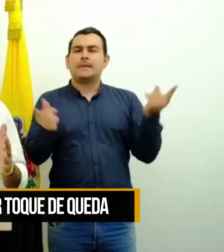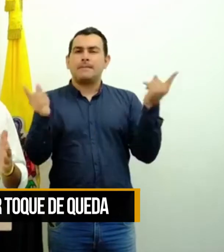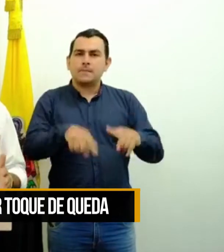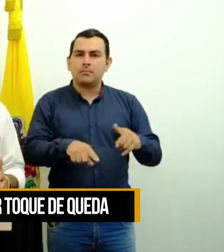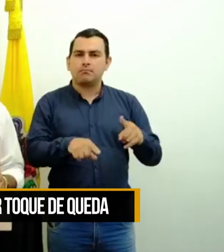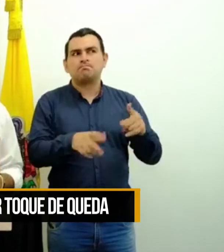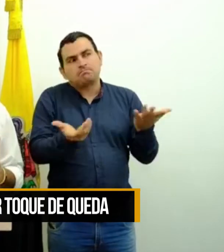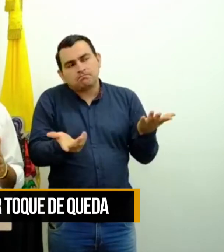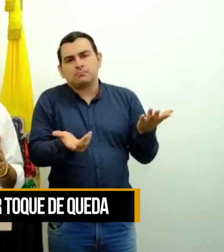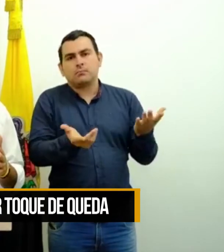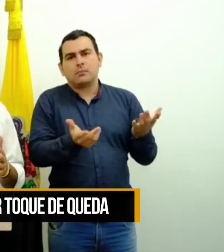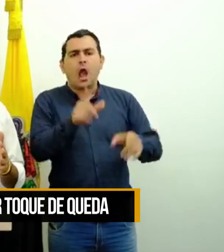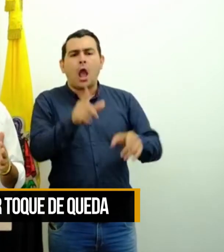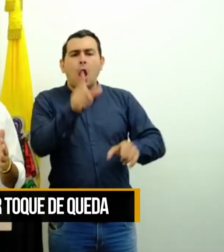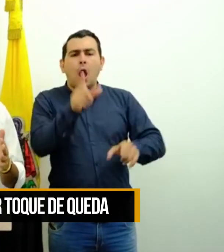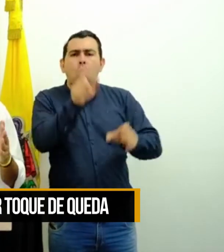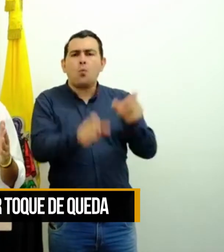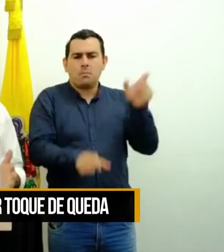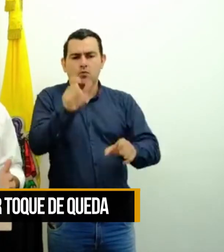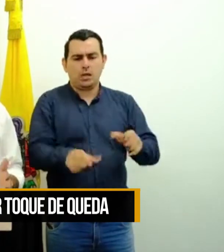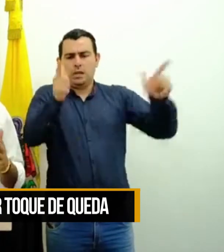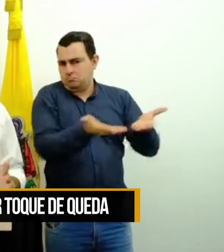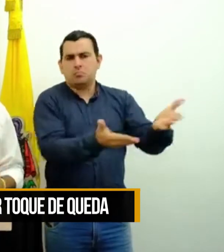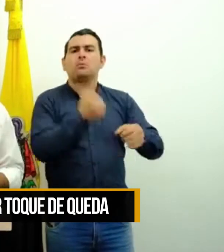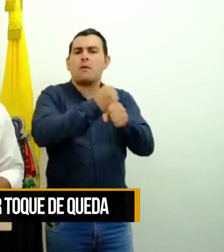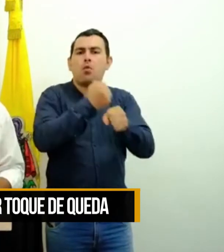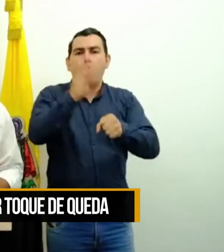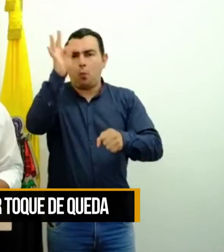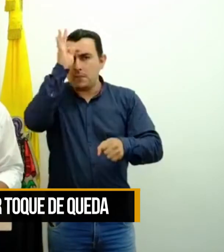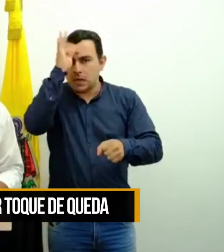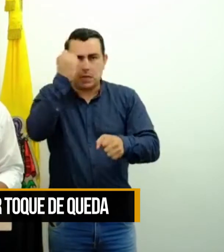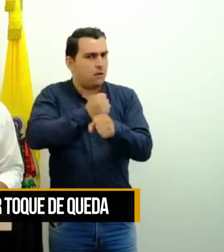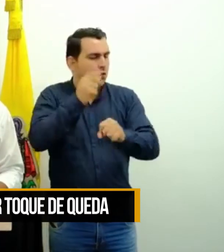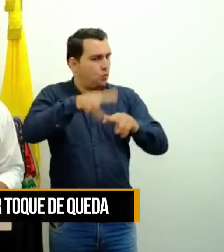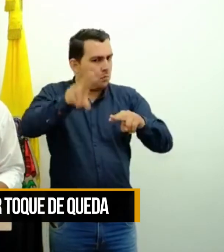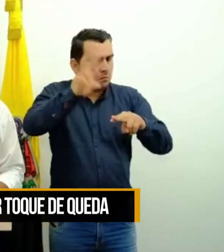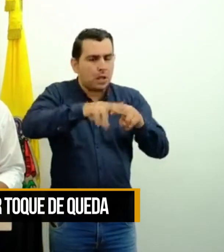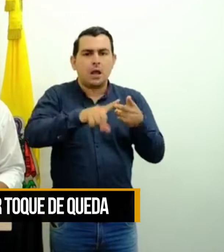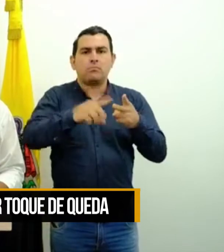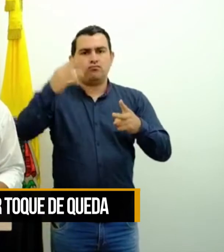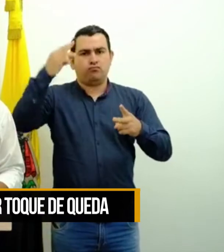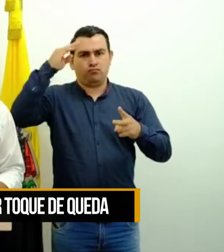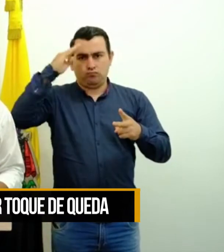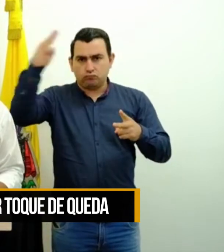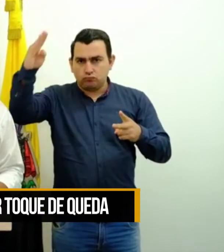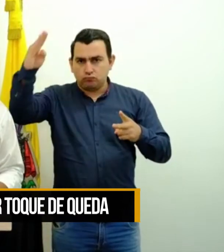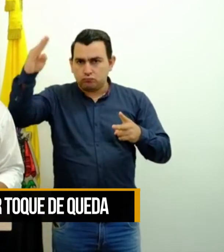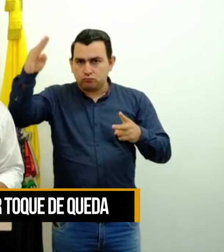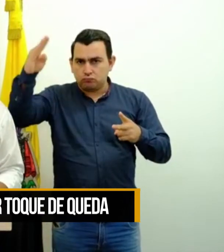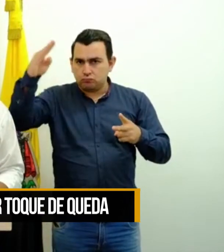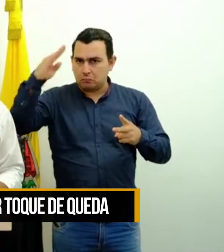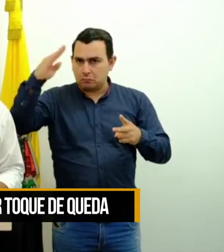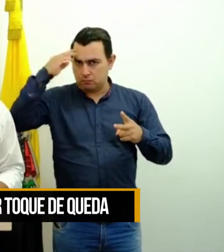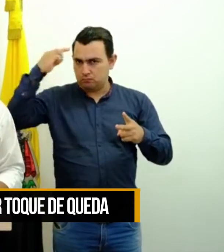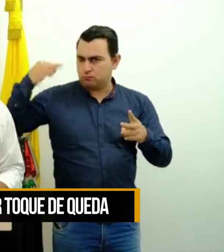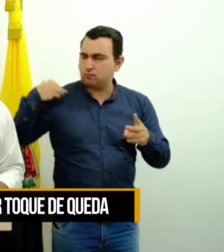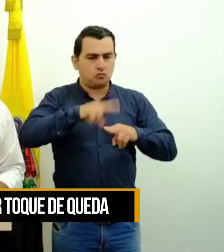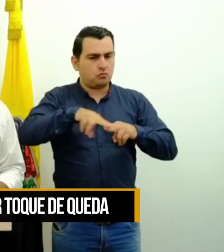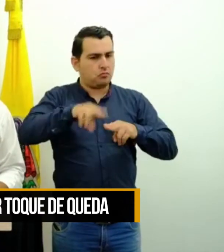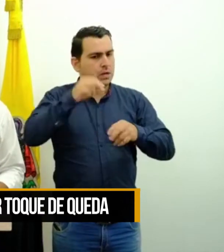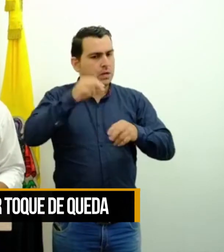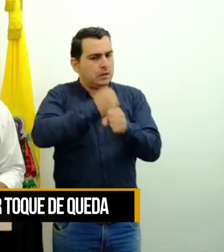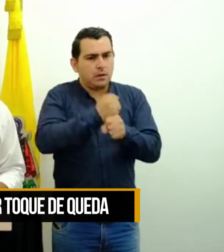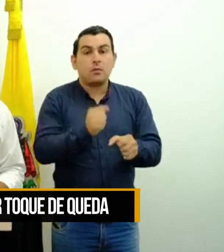pública va a estar trabajando, la red hospitalaria, el ministerio público, todas las personas indispensables para el